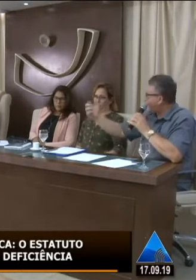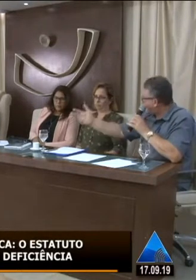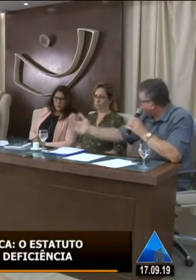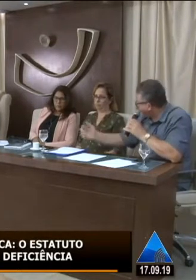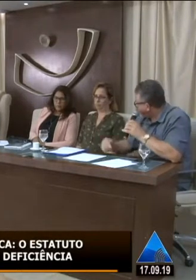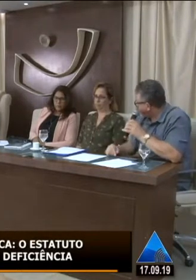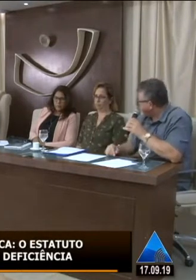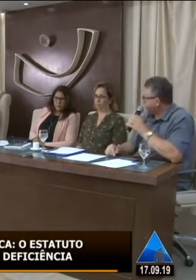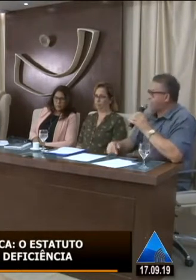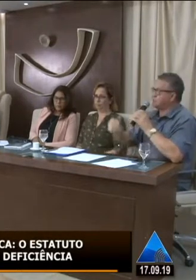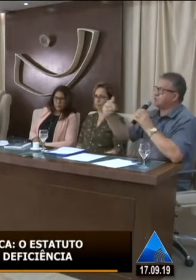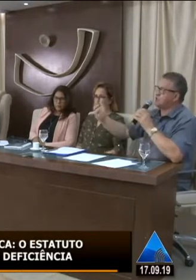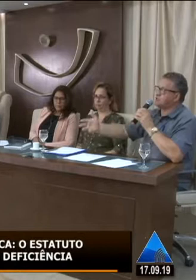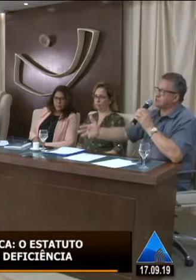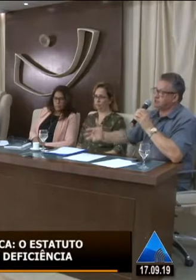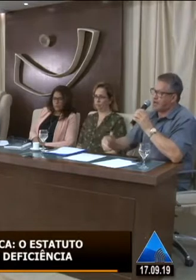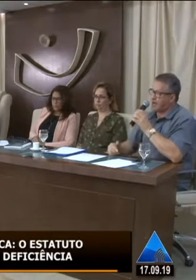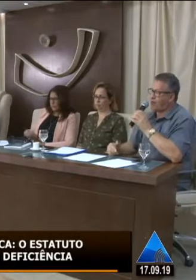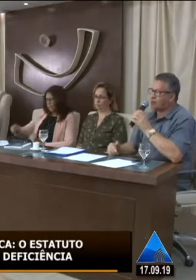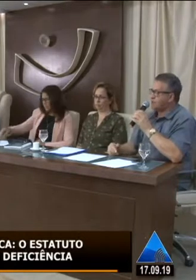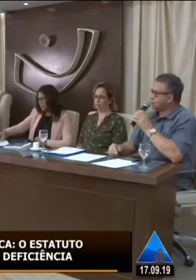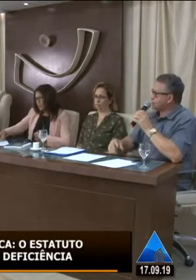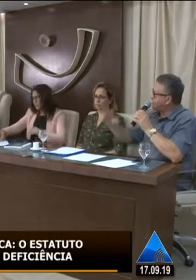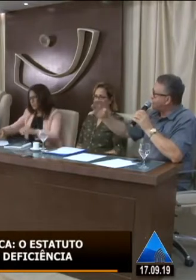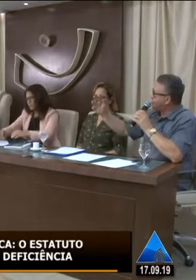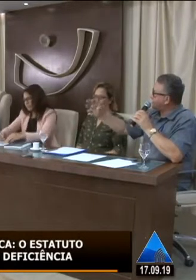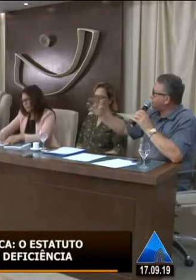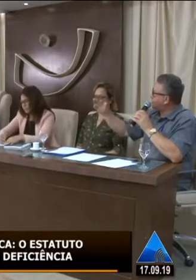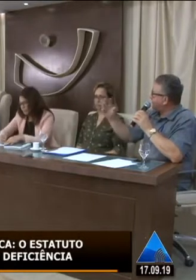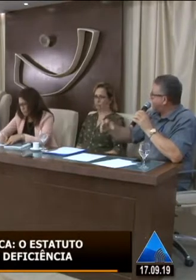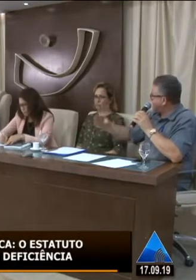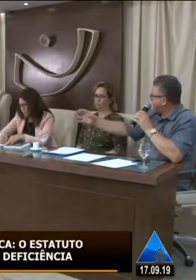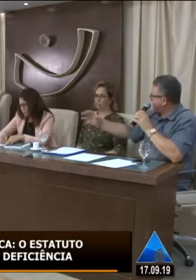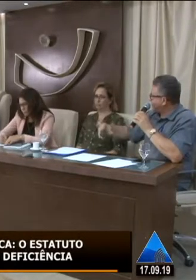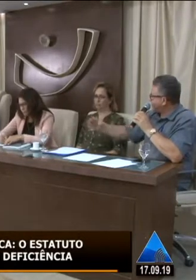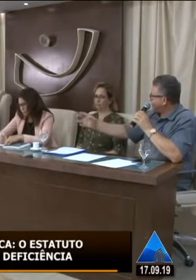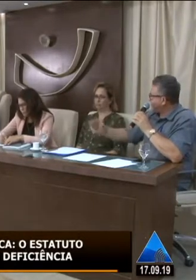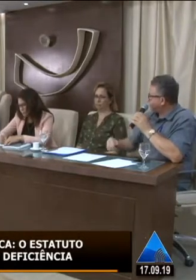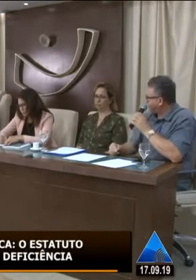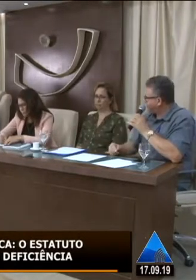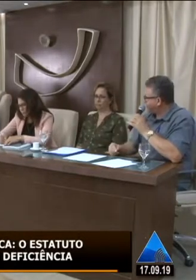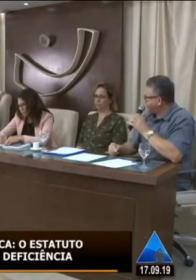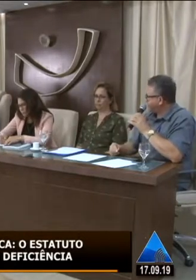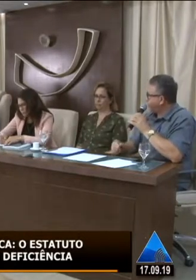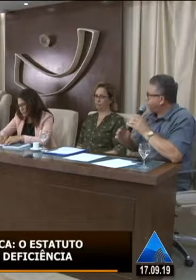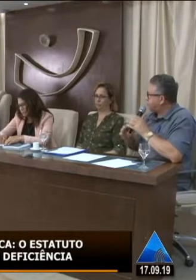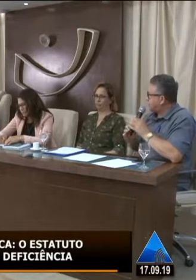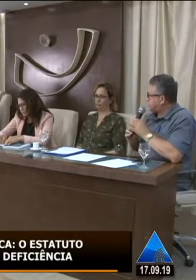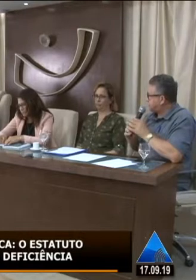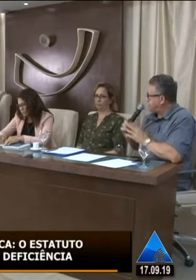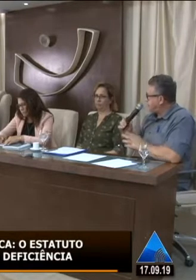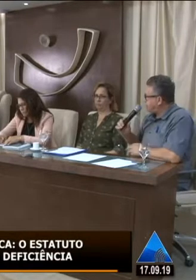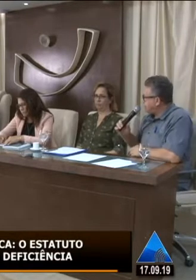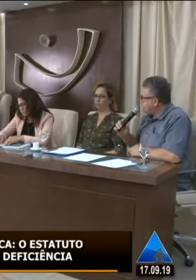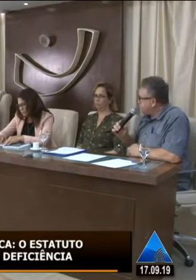da saúde, da assistência social, toda está contemplada em seus capítulos. Então, logo que